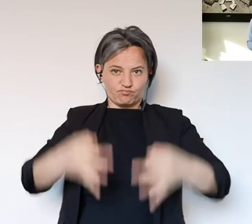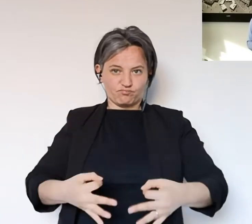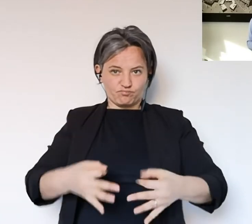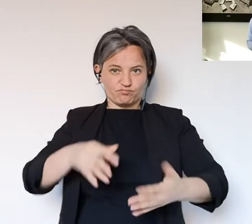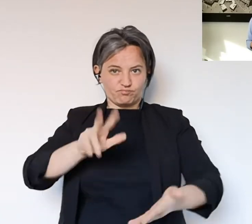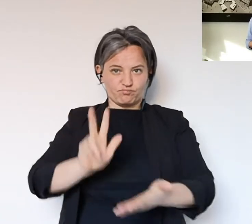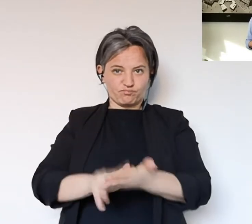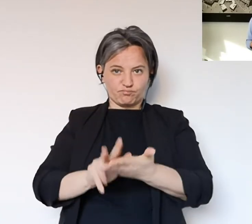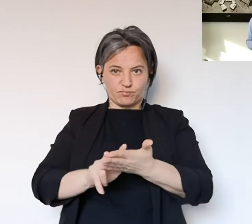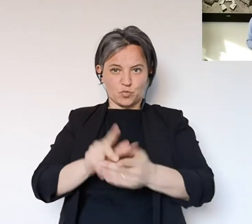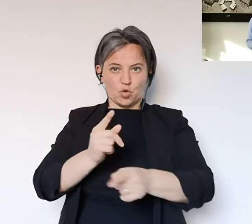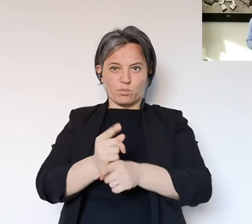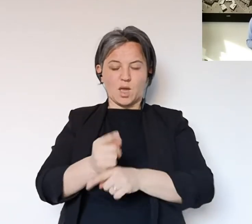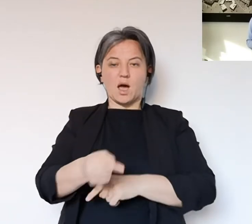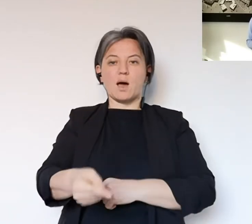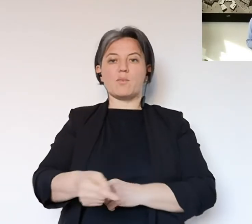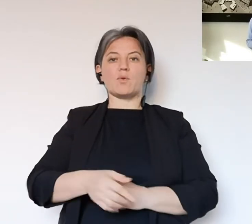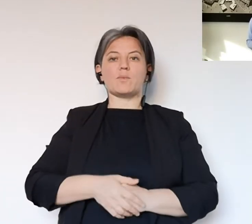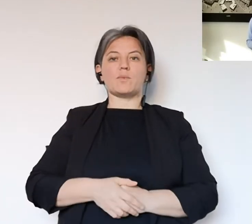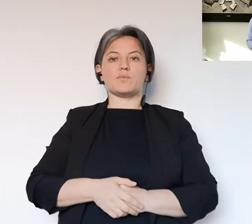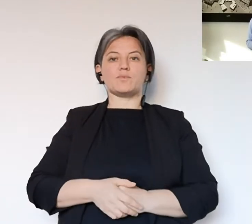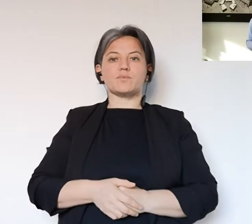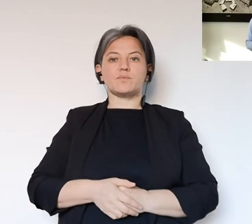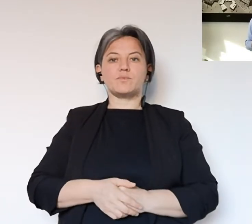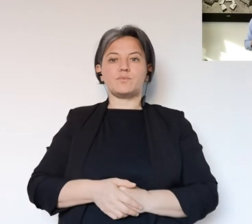comunale.